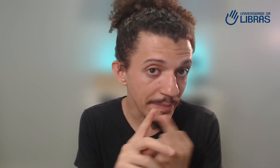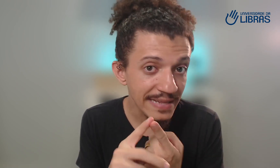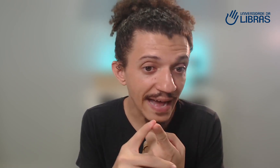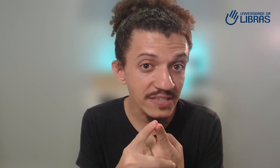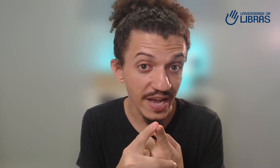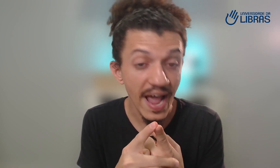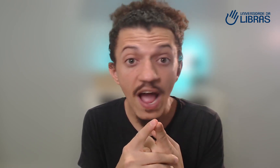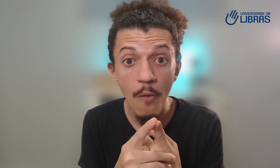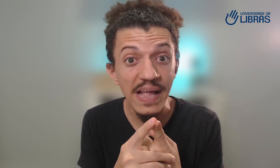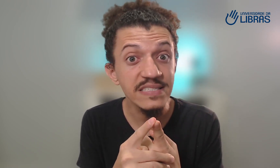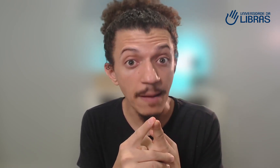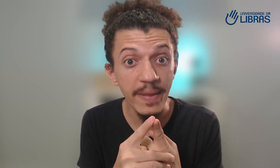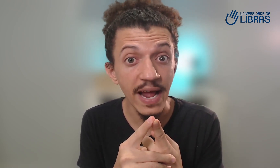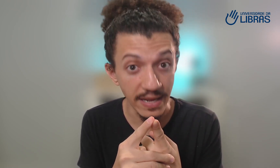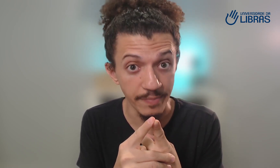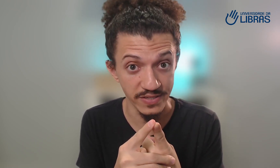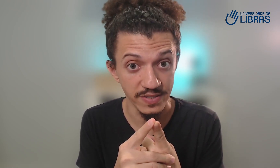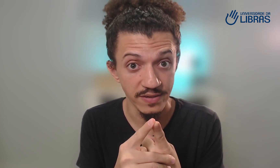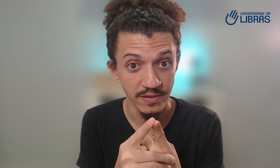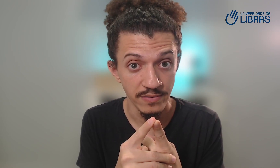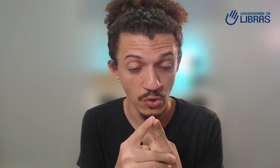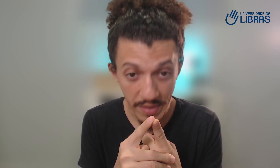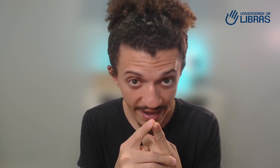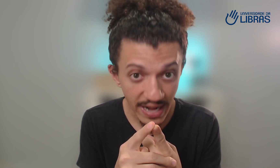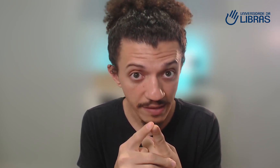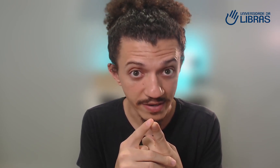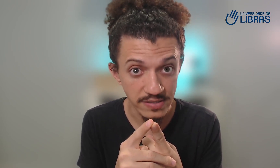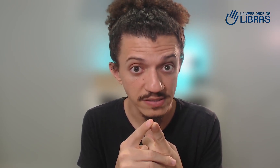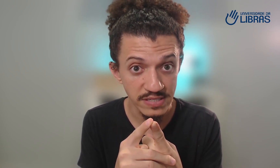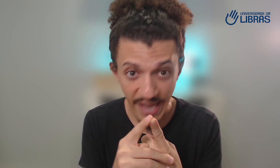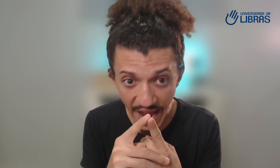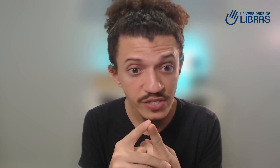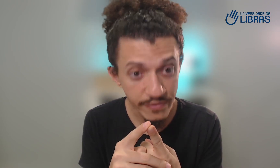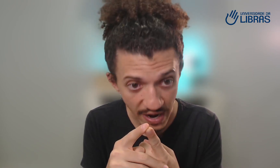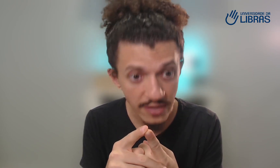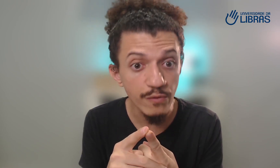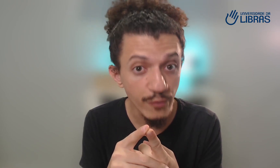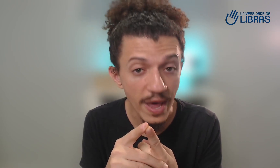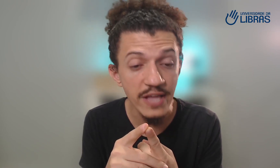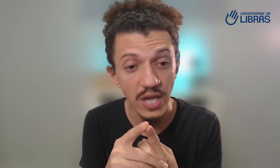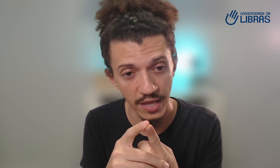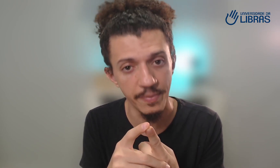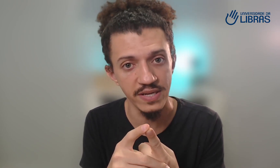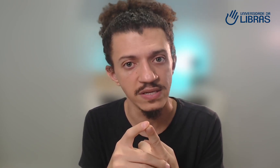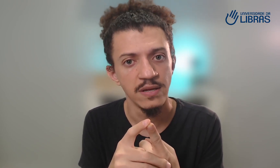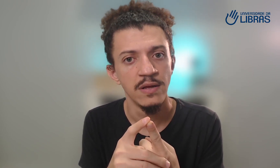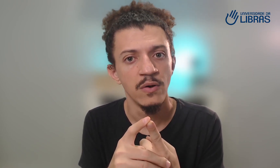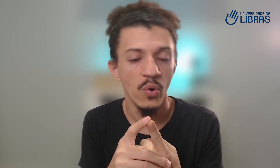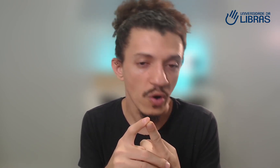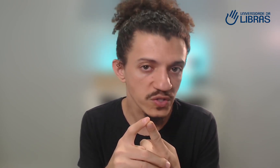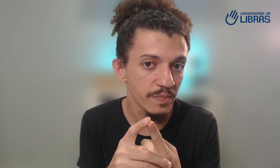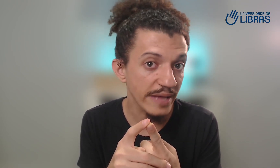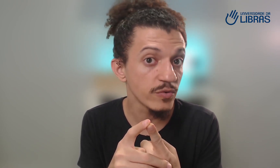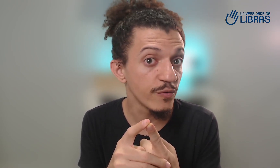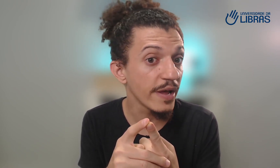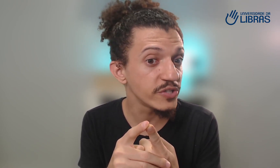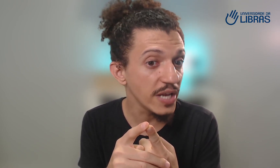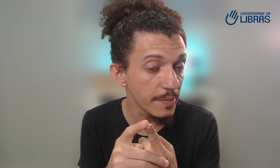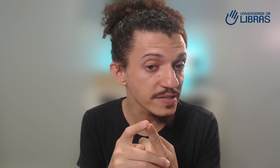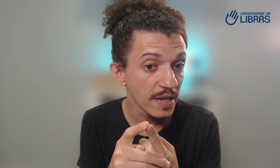habilidade é realmente saber a Libras. Dominar a Libras. Ser de fato fluente em Libras. O nosso método fluente em Libras